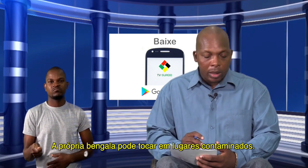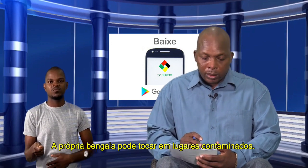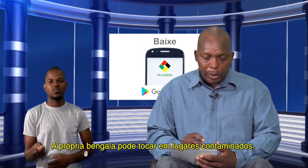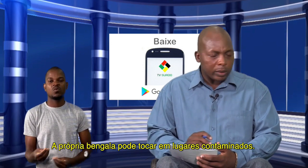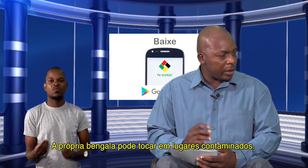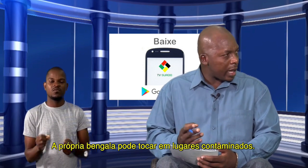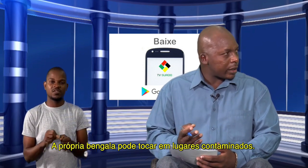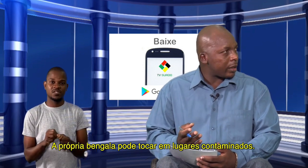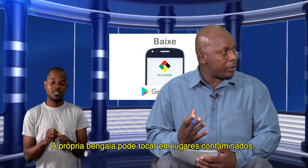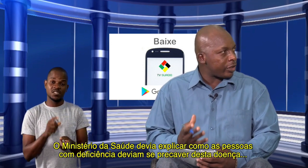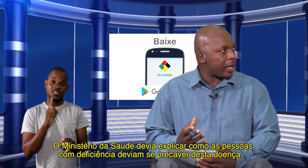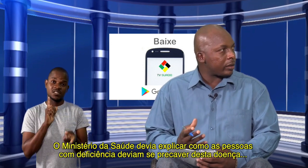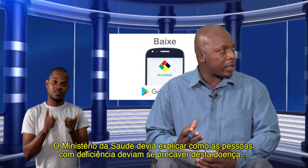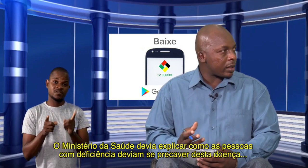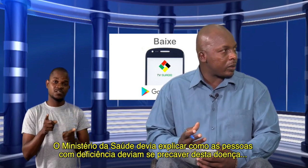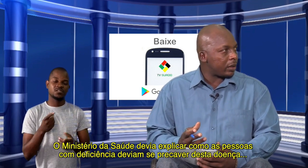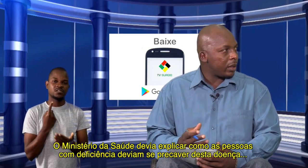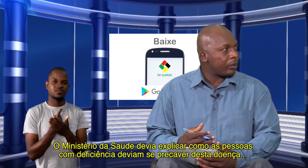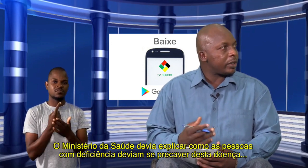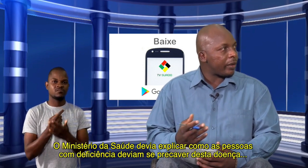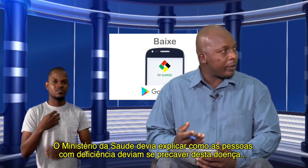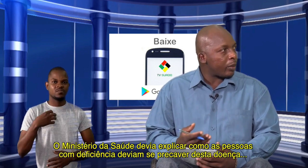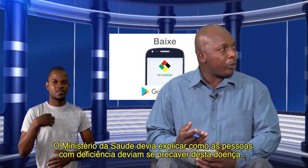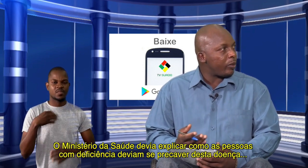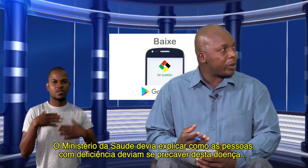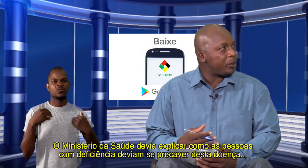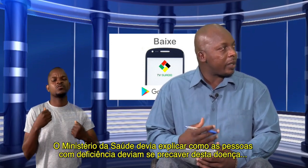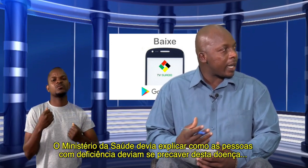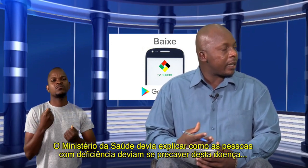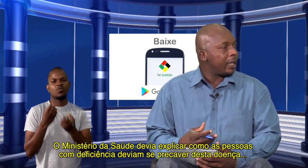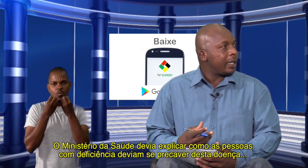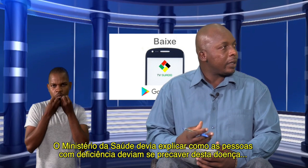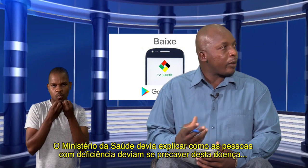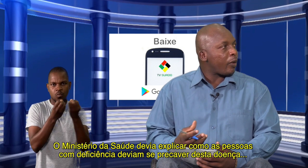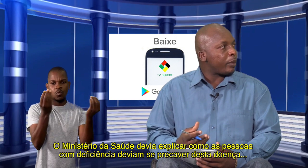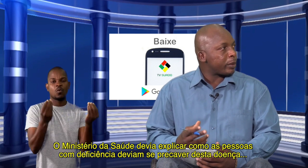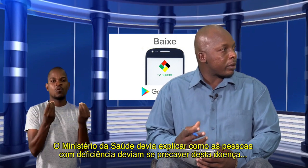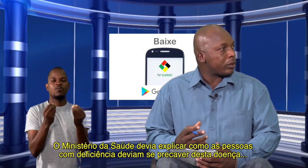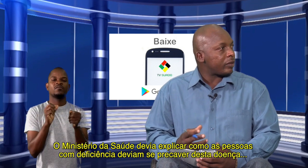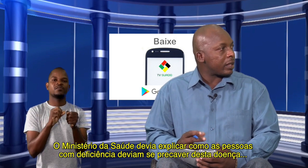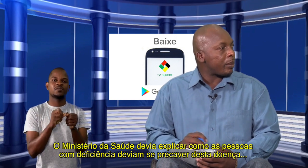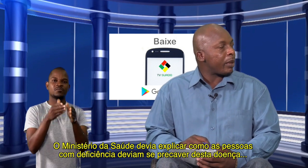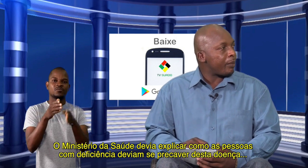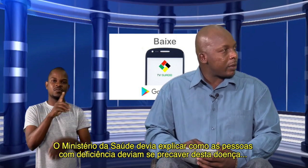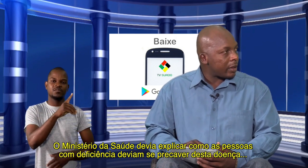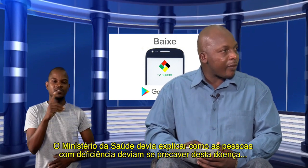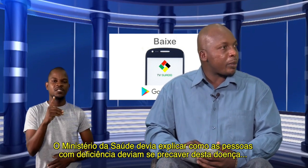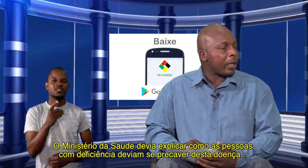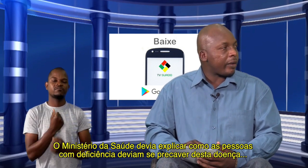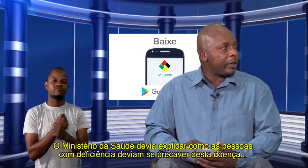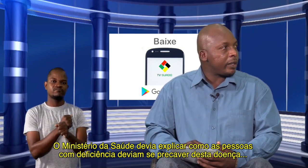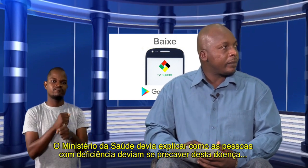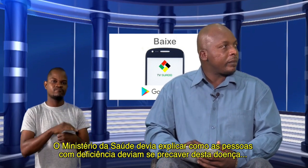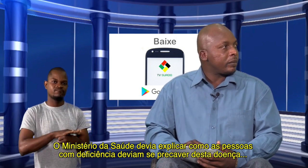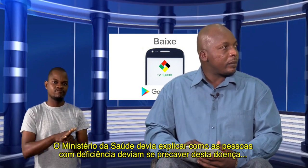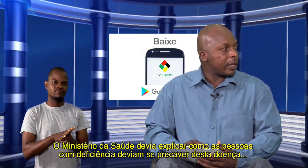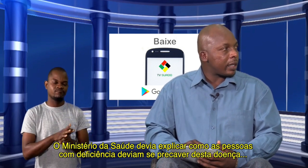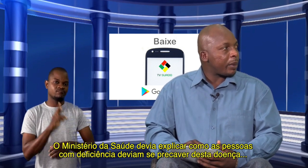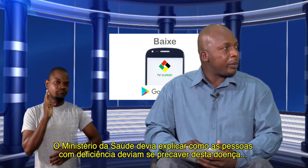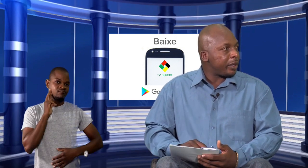contaminados. E acha que o Ministério da Saúde podia vir ao público e explicar de que forma as pessoas com deficiência também devem se precaver desta pandemia?